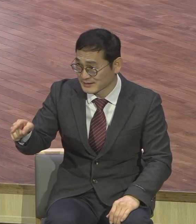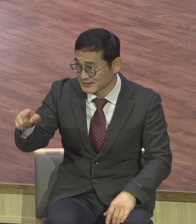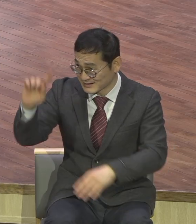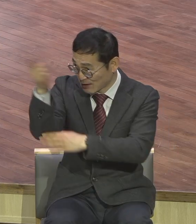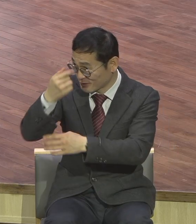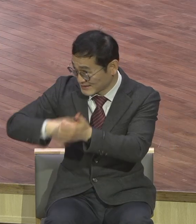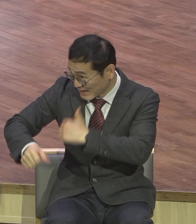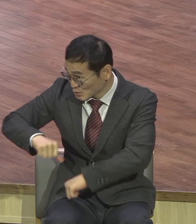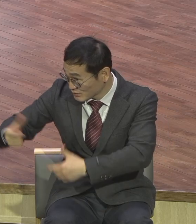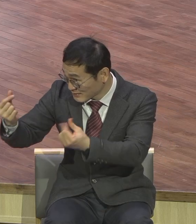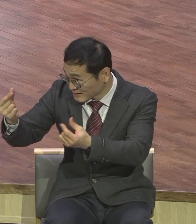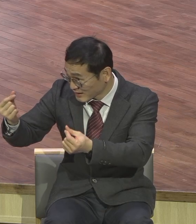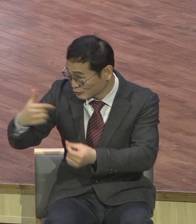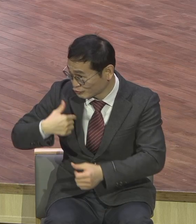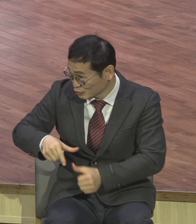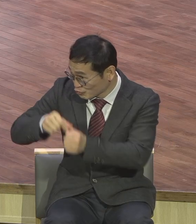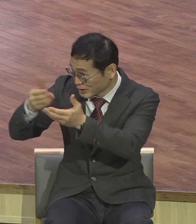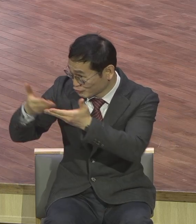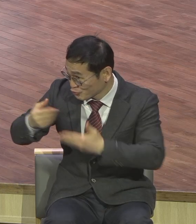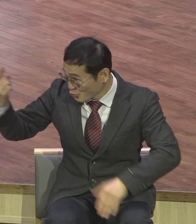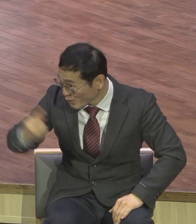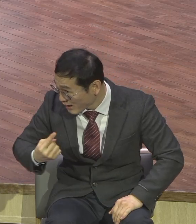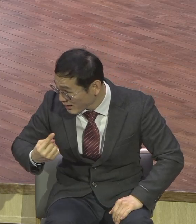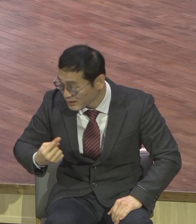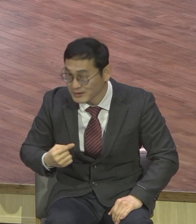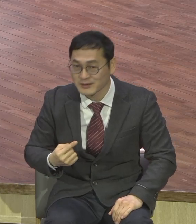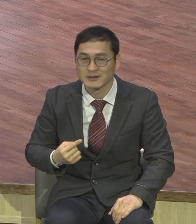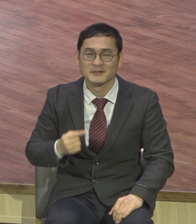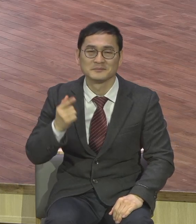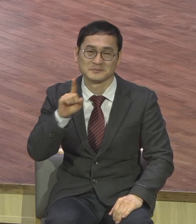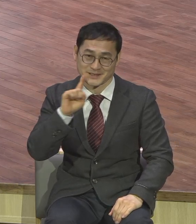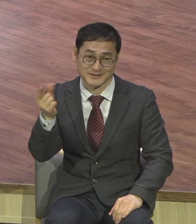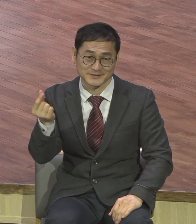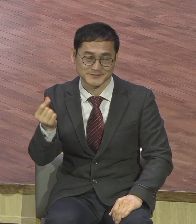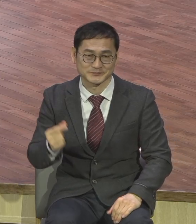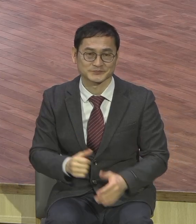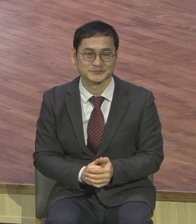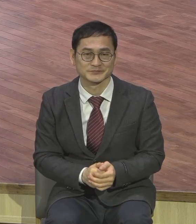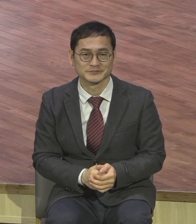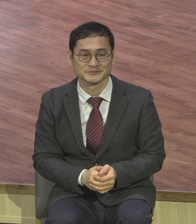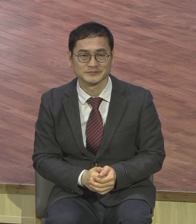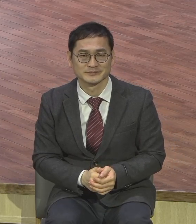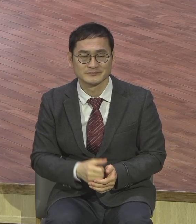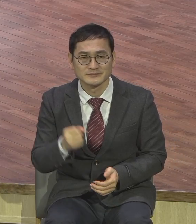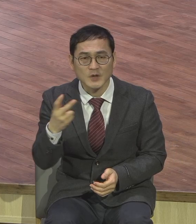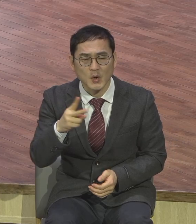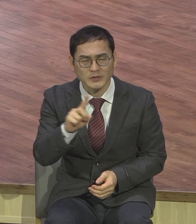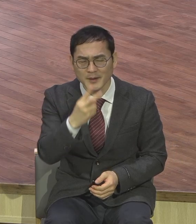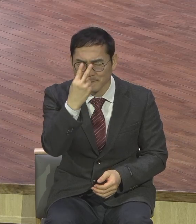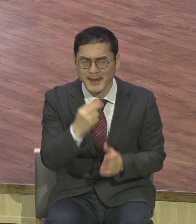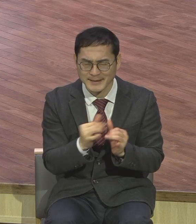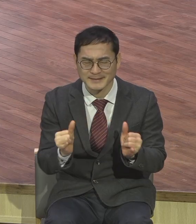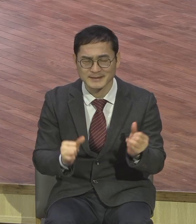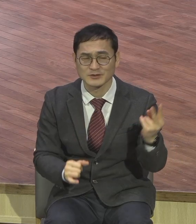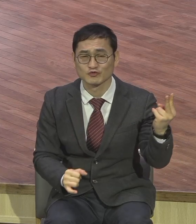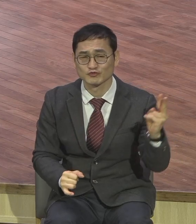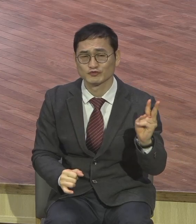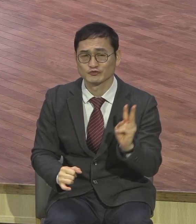마태봉 구장 27절에 보면 두 맹인이 예수님을 향해서 뭐라고 고백하느냐